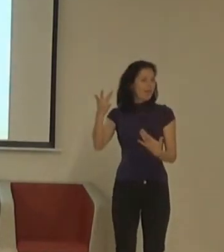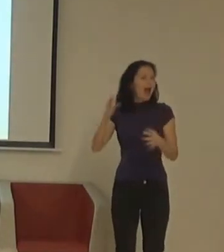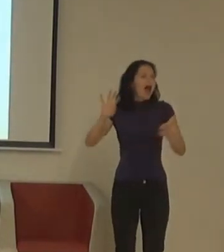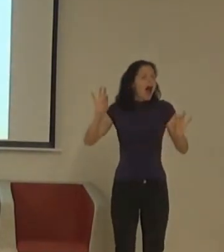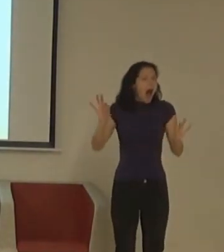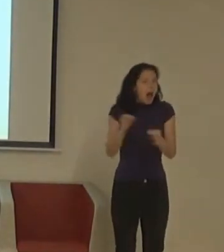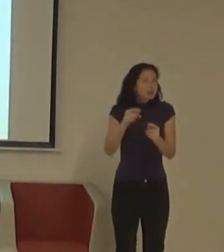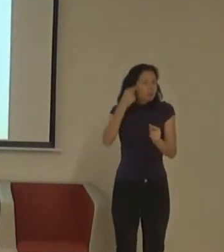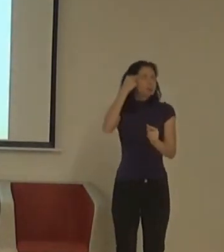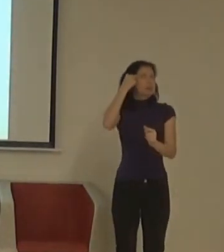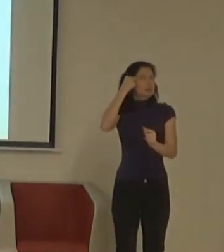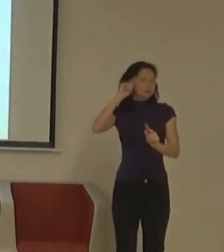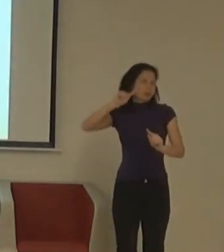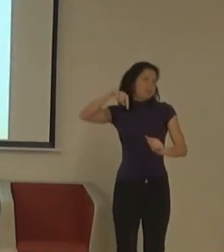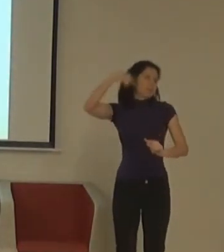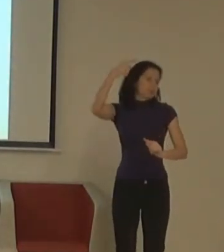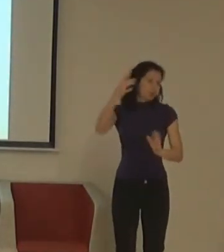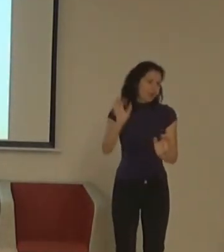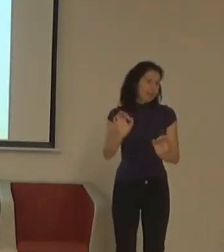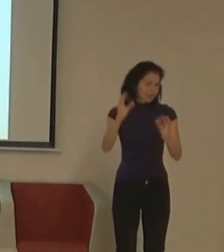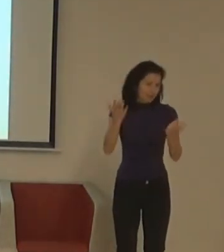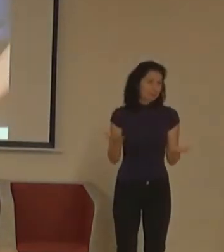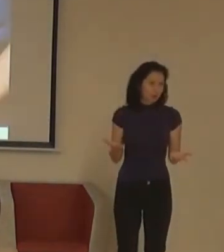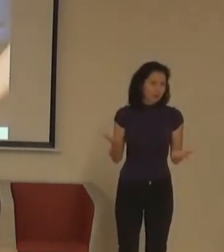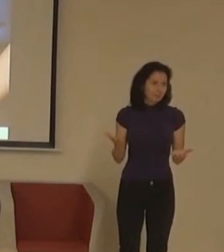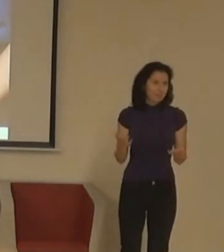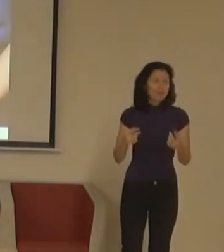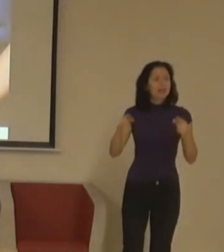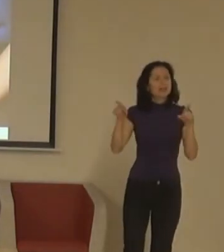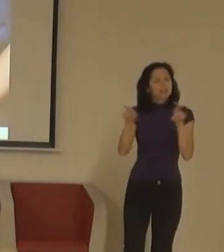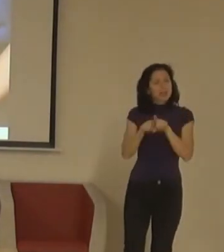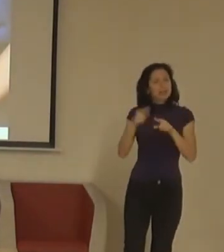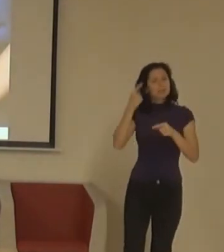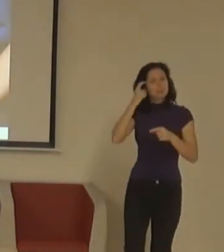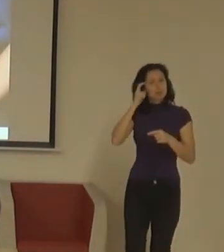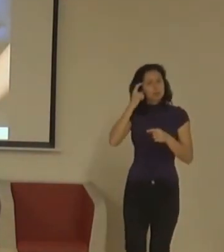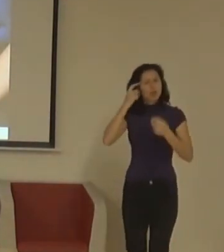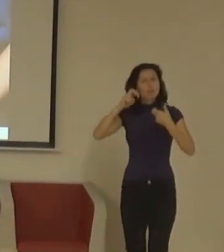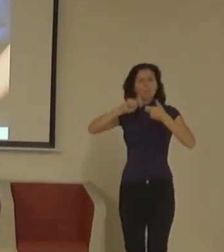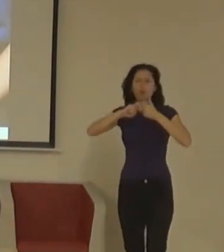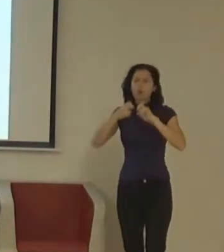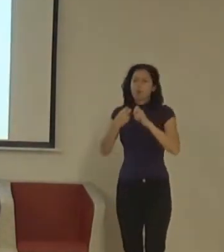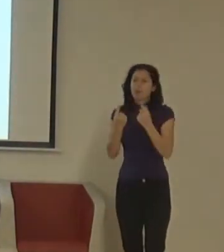Identifikovat ty situační obtíže. Identifikovat to, co může být zdroj těch problémů.